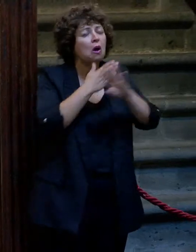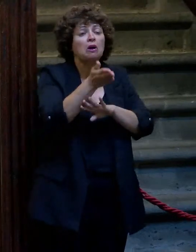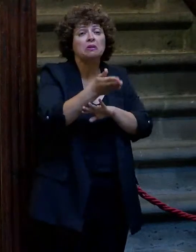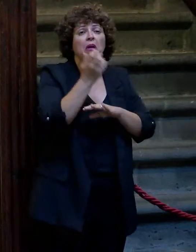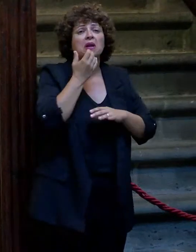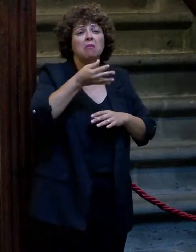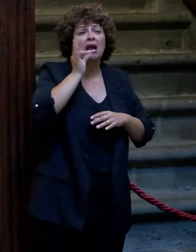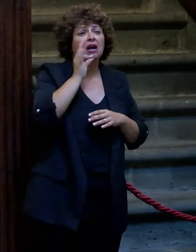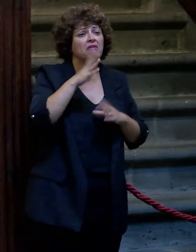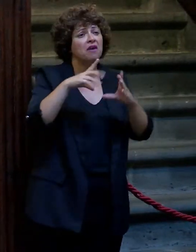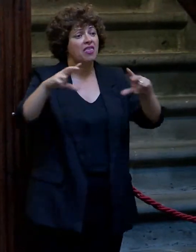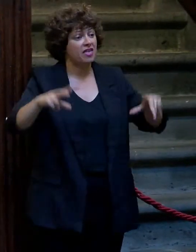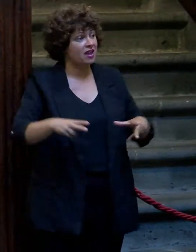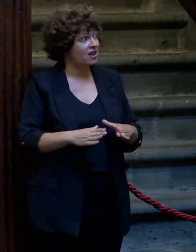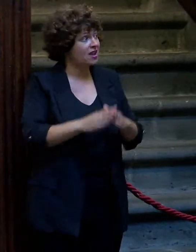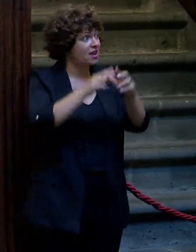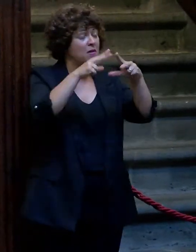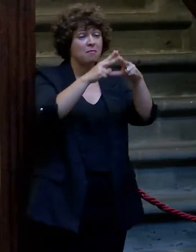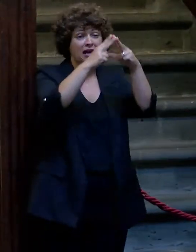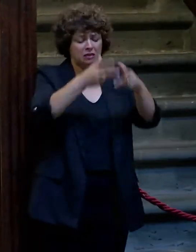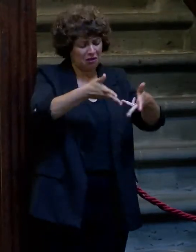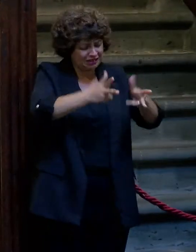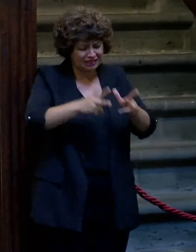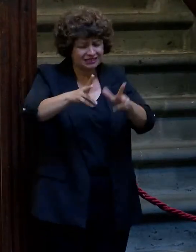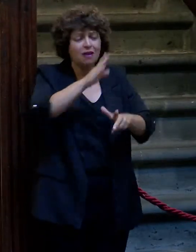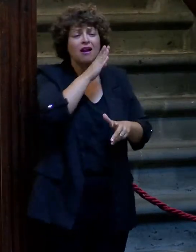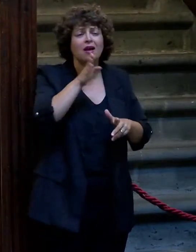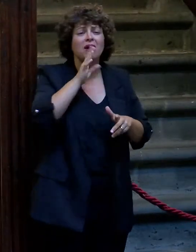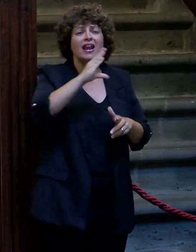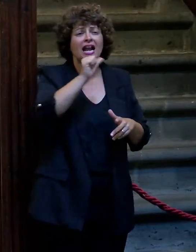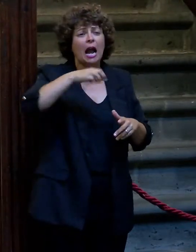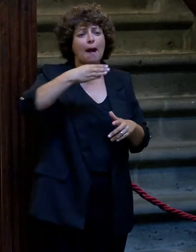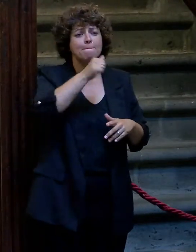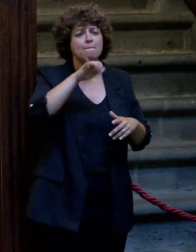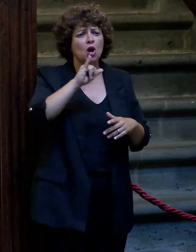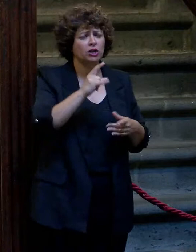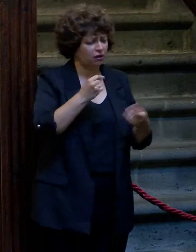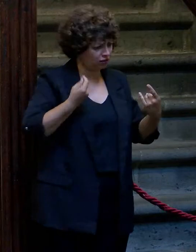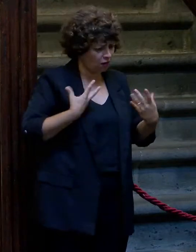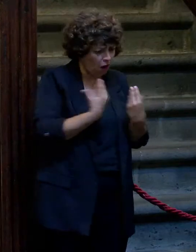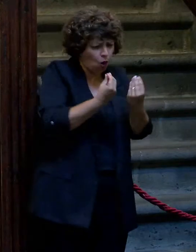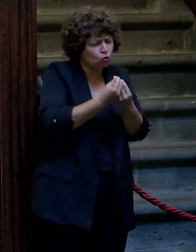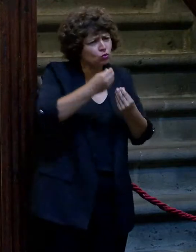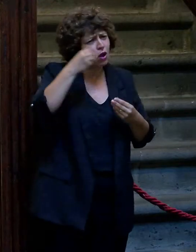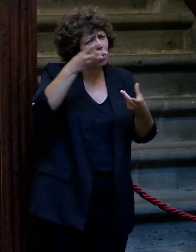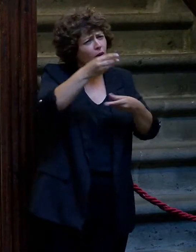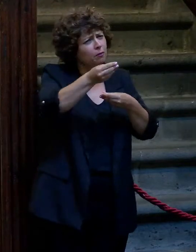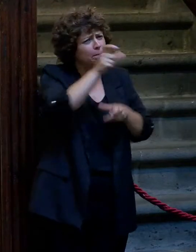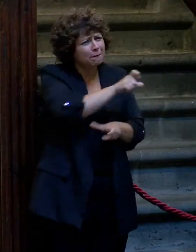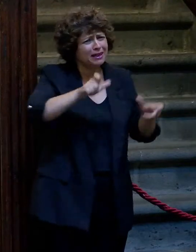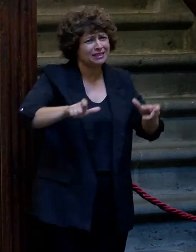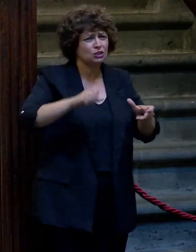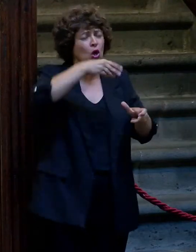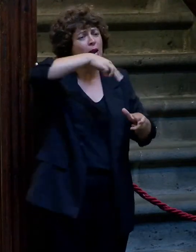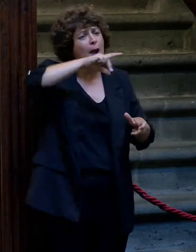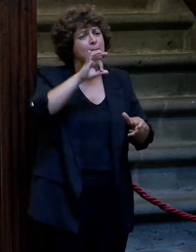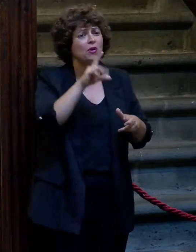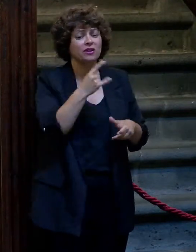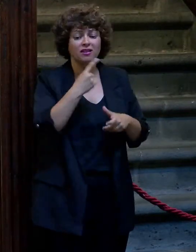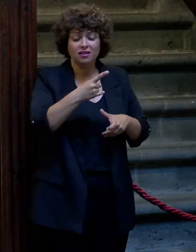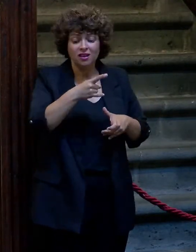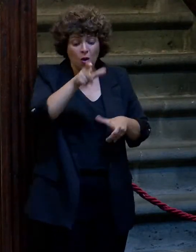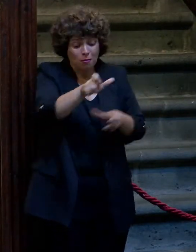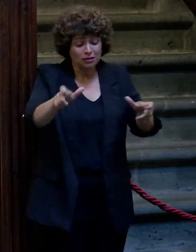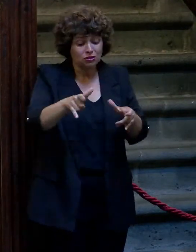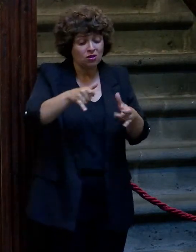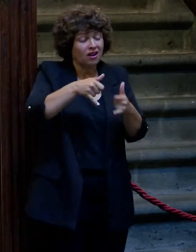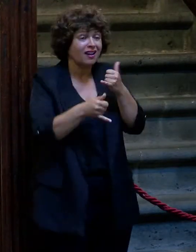París con 14 años y me sentaba con la madre de la Camboria, que se llamaba Maruja, que estaba liada con un moro, que estaba en ella y había un camarero que se llamaba Pedro, que era cojo, a tomar